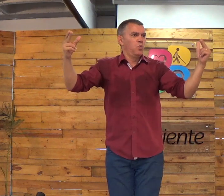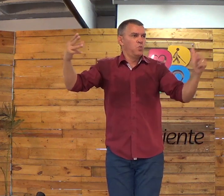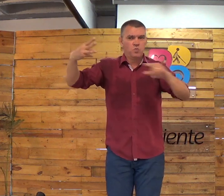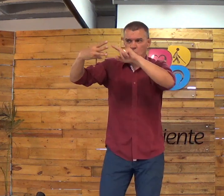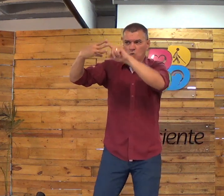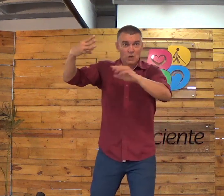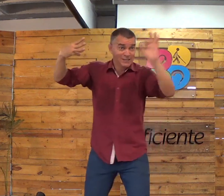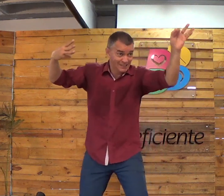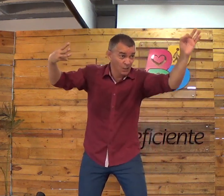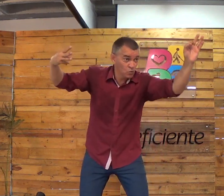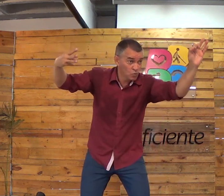alma e Espírito. Certo?